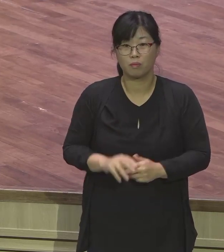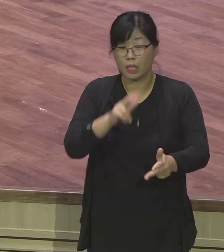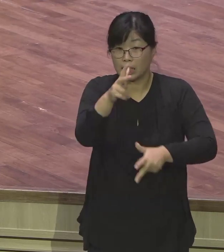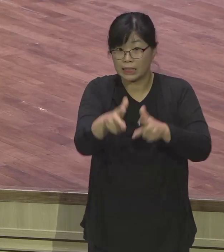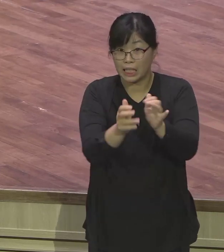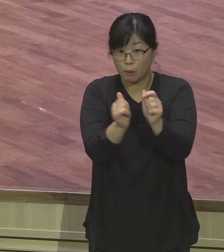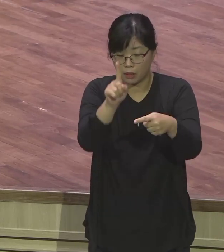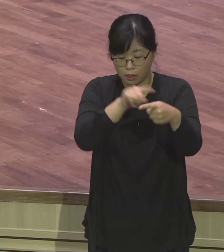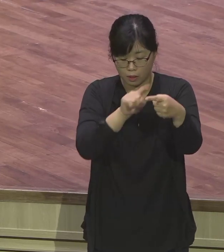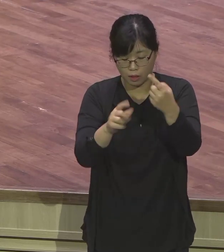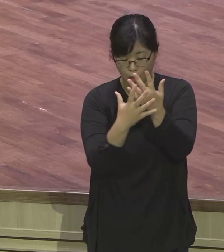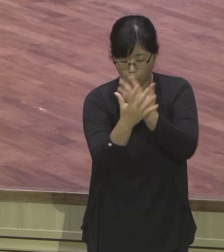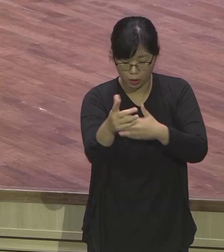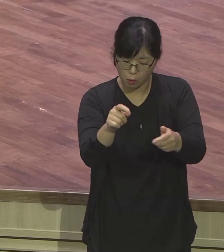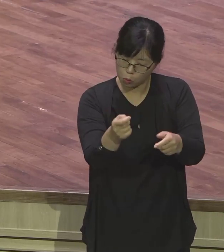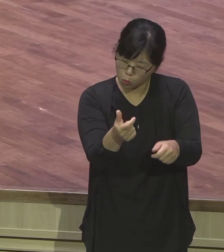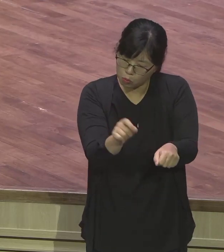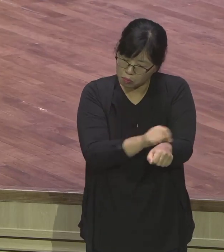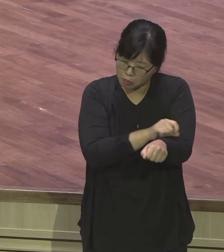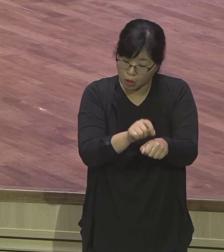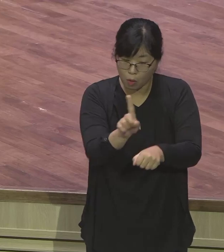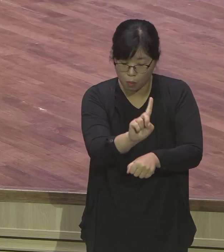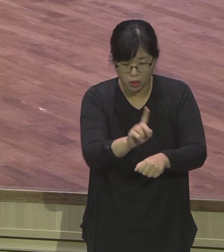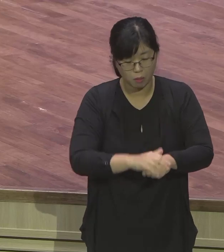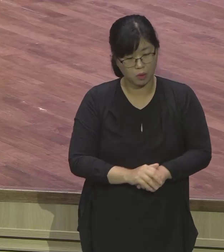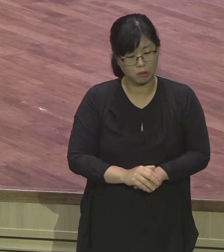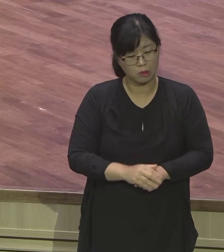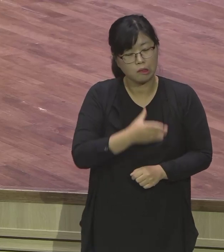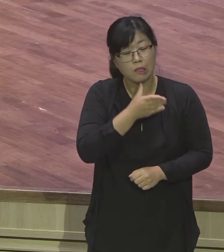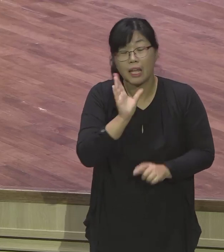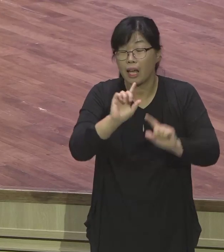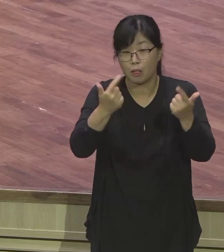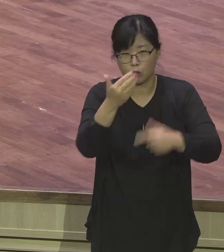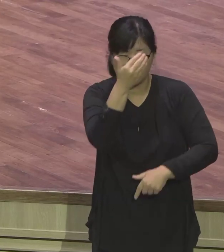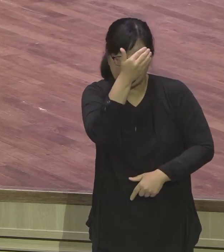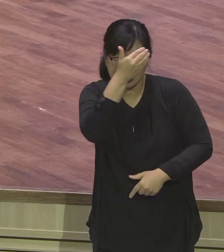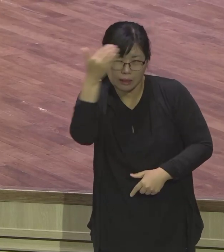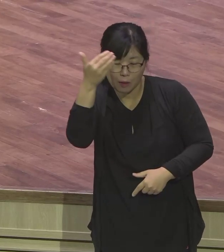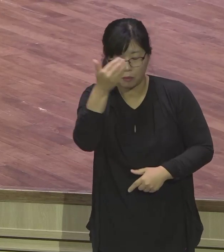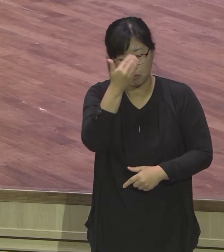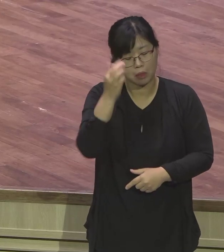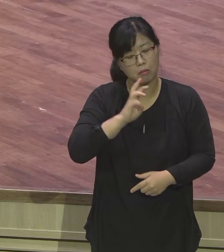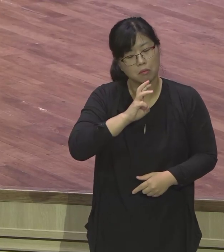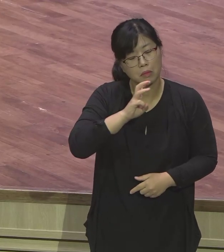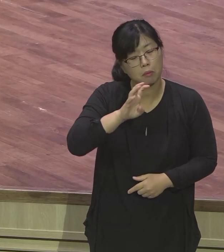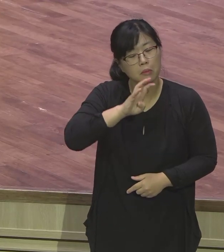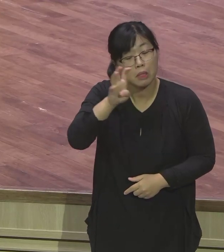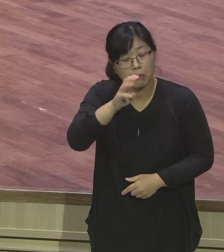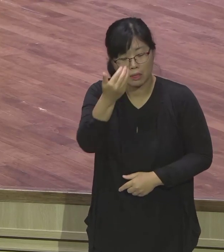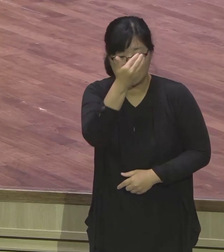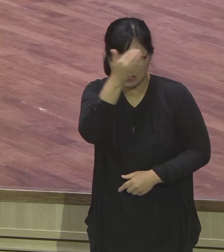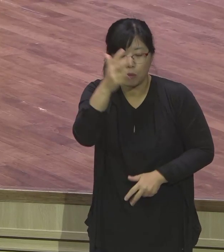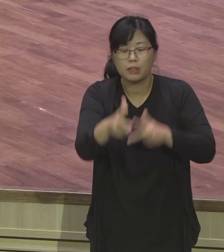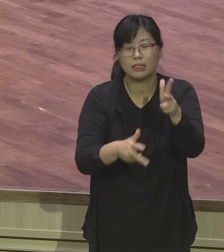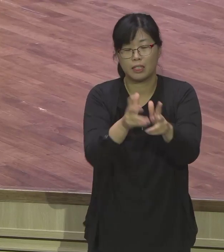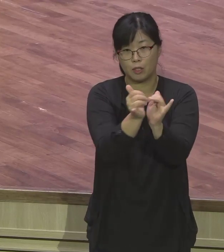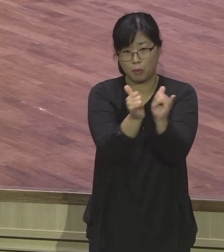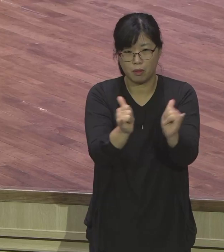젊은 산업인들. 그러니까 영산업인들이 좀 그렇게 많이 일어나야 됐고, 우리 교회에서도